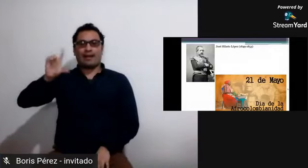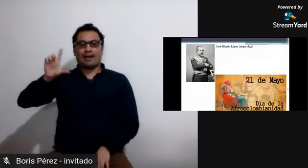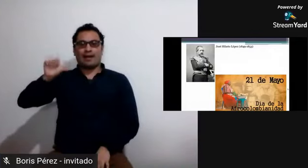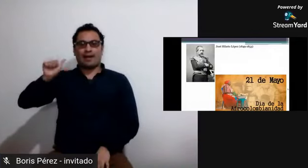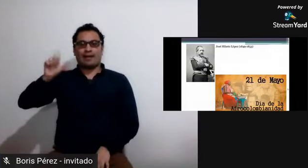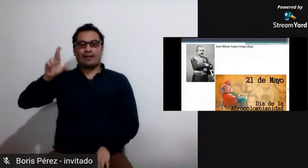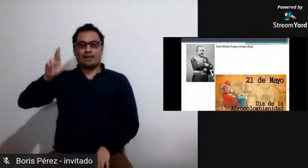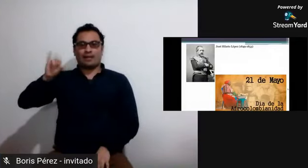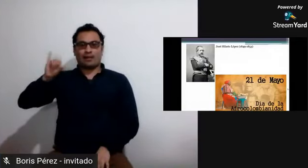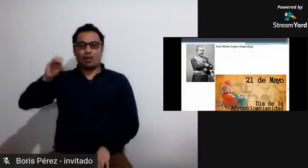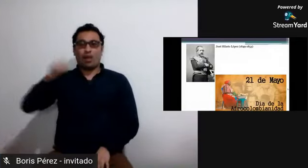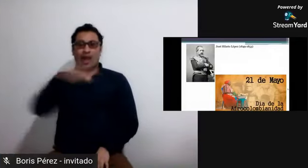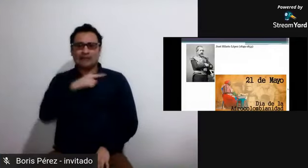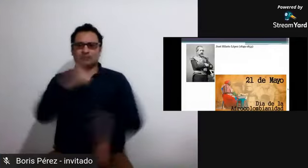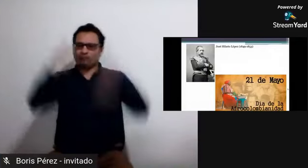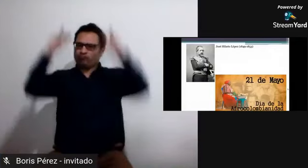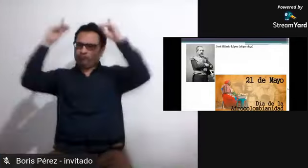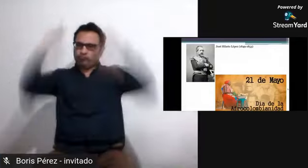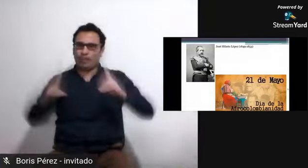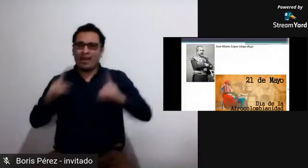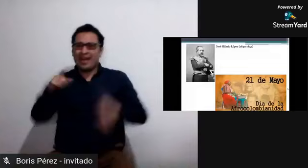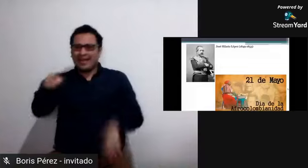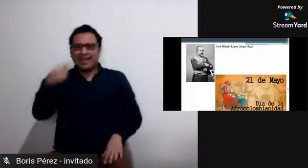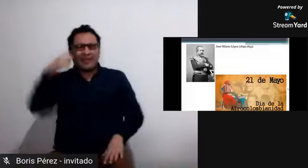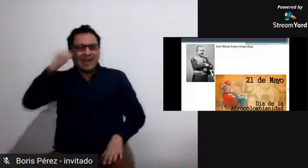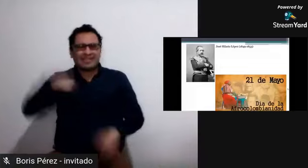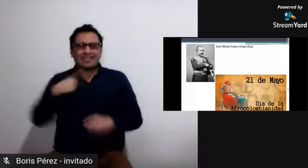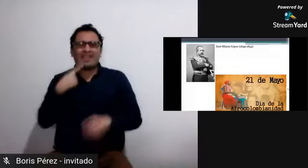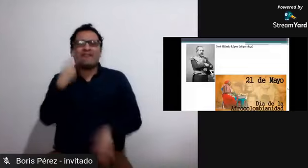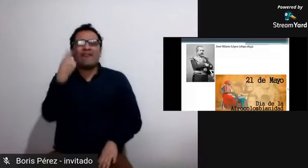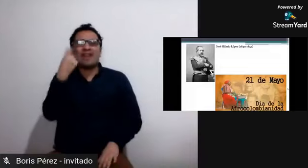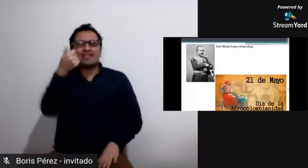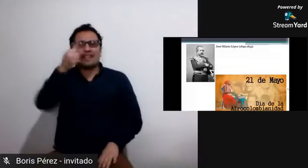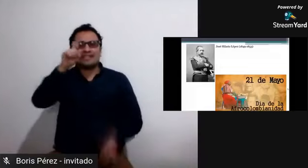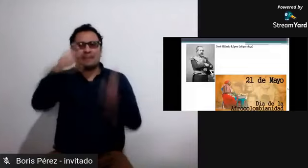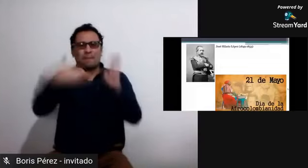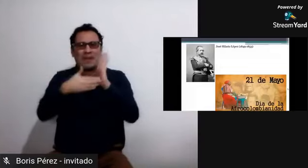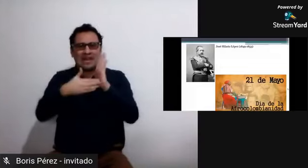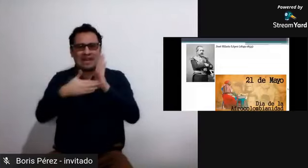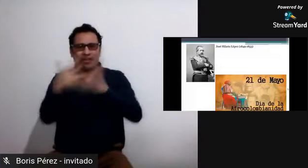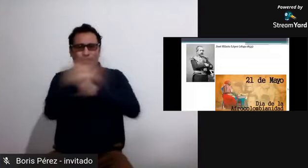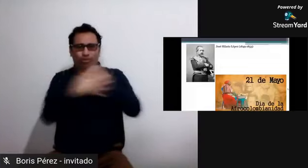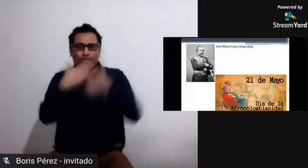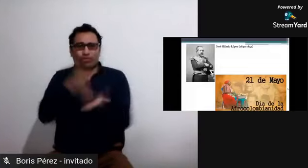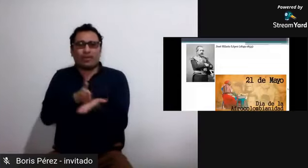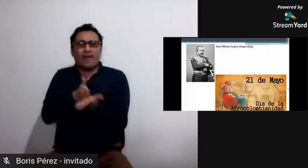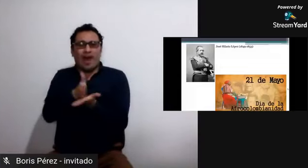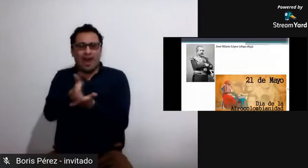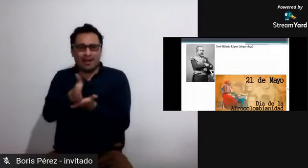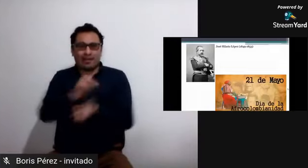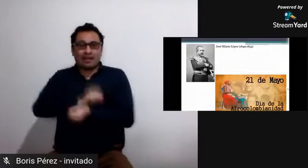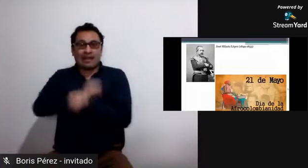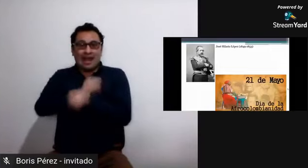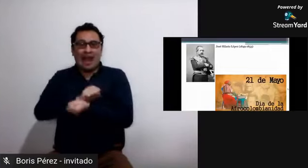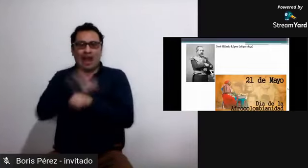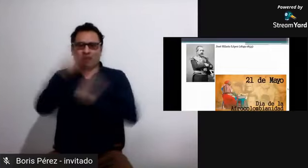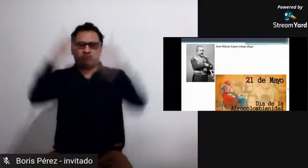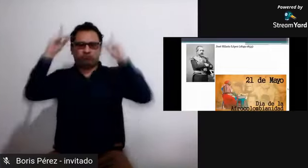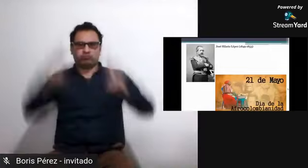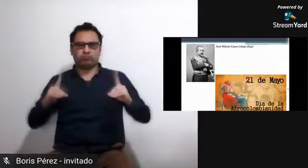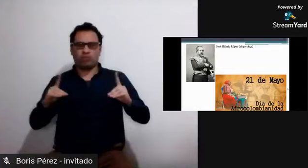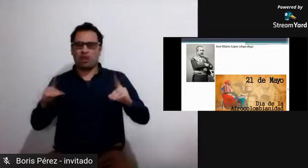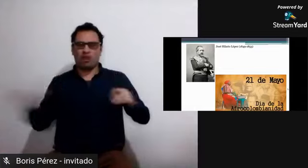fotografía, de quien yo les hablo, del presidente que había ganado las votaciones hasta ese